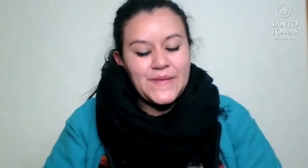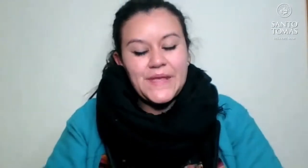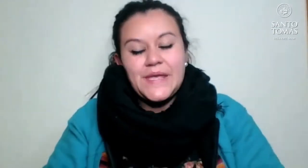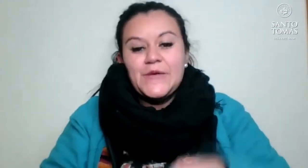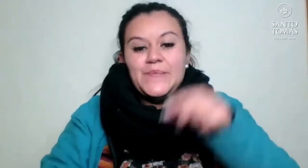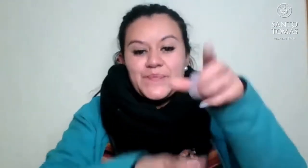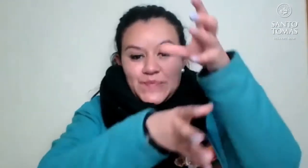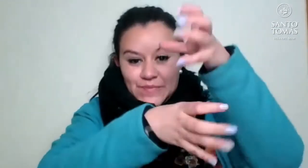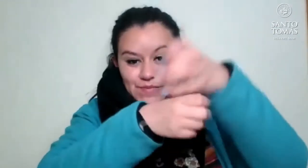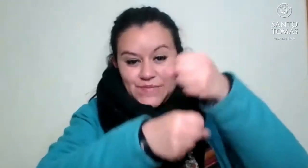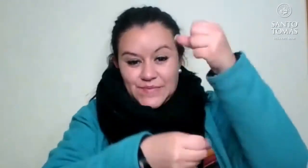Pascua.